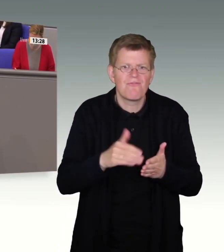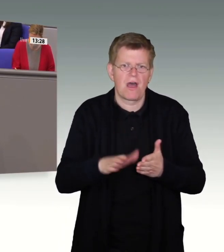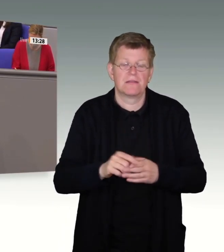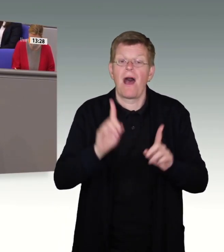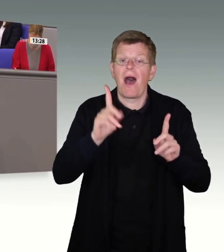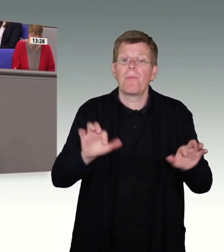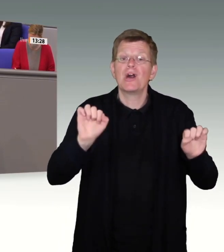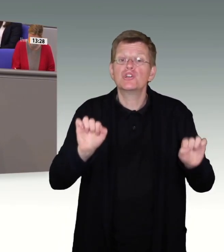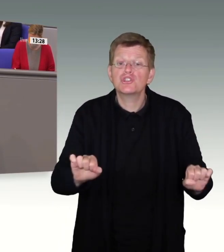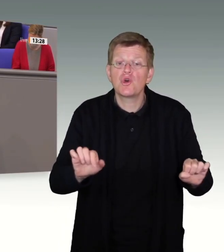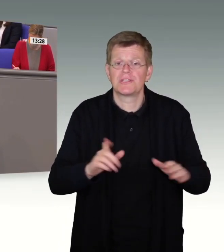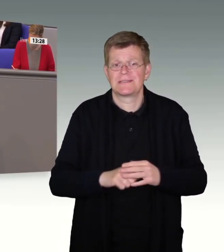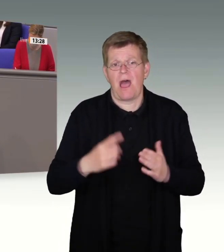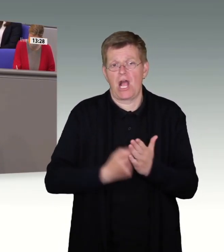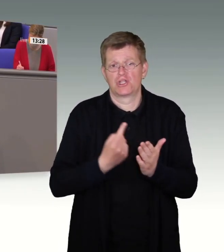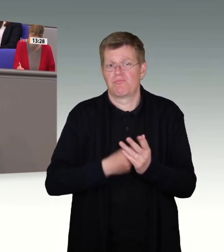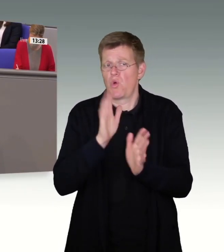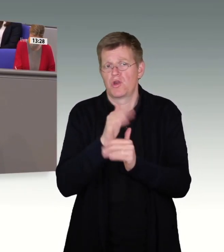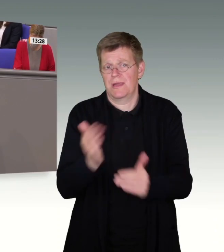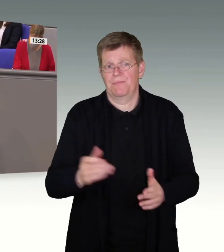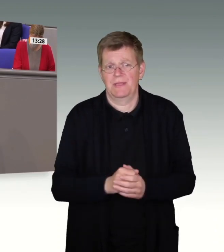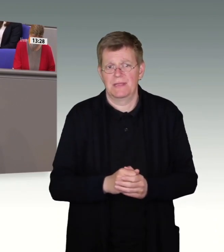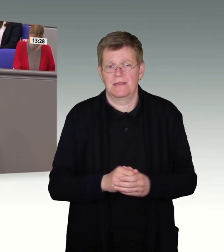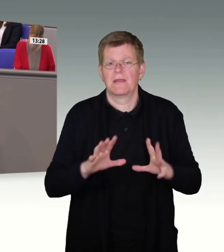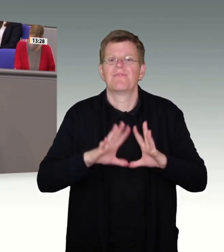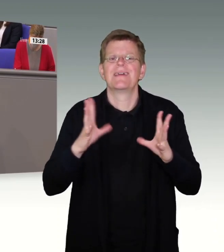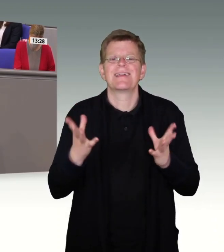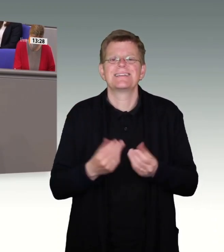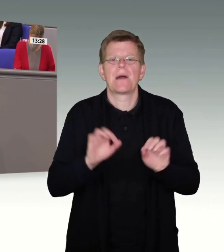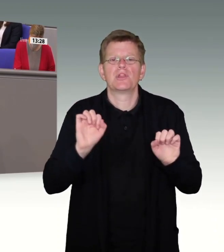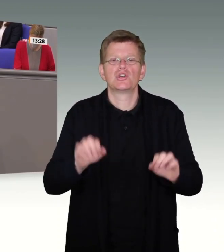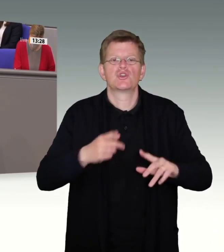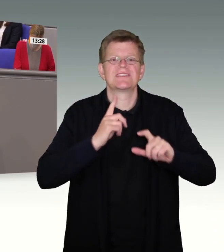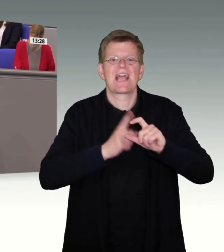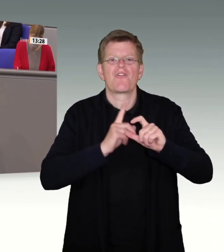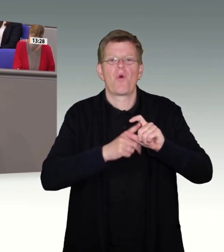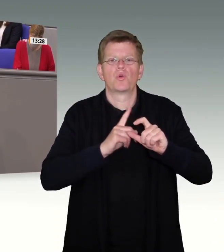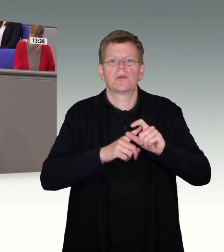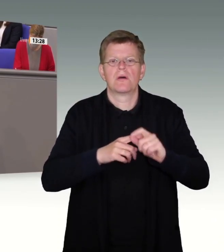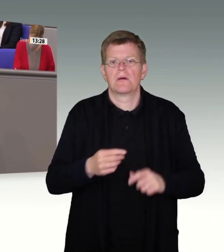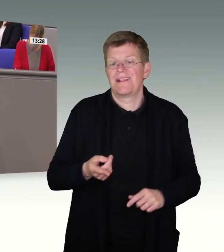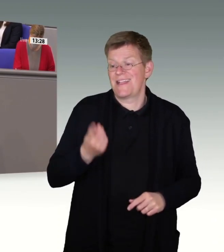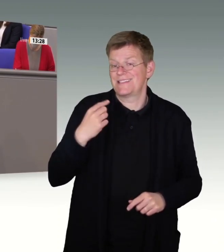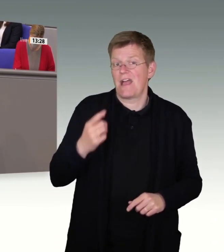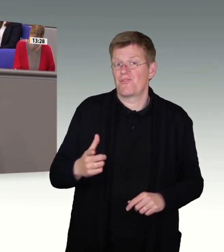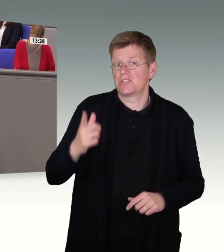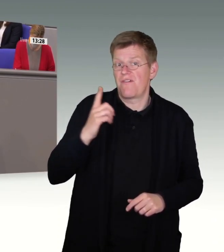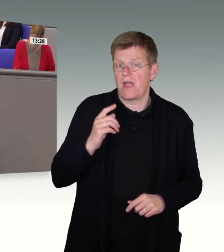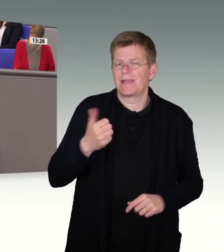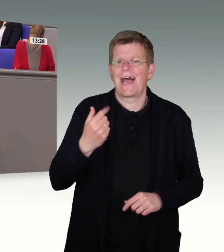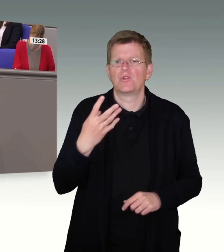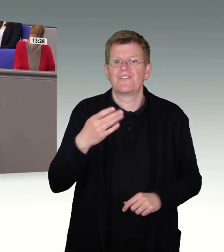in Deutschland. Die Gesamtschutzquote der letzten beiden Jahre lag eben nur bei 41 Prozent. Alle anderen